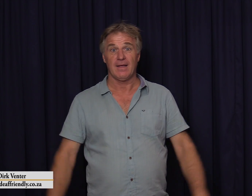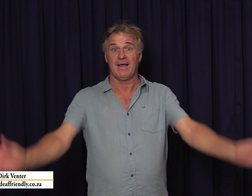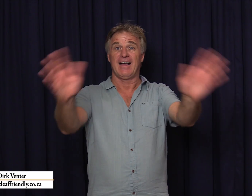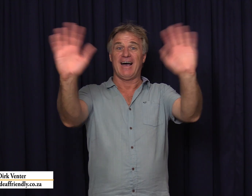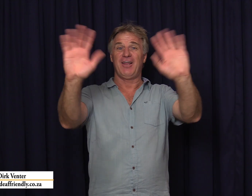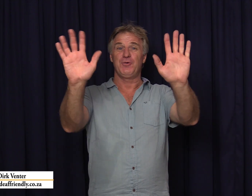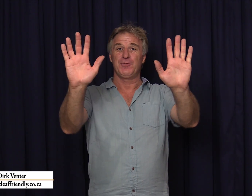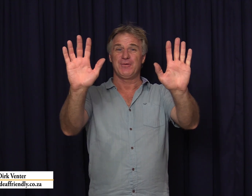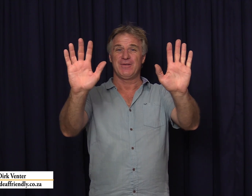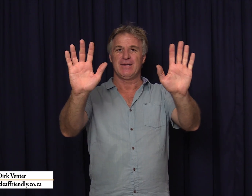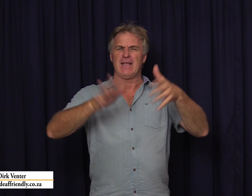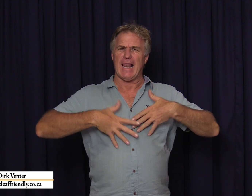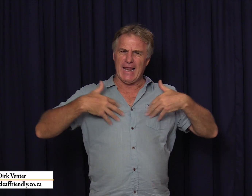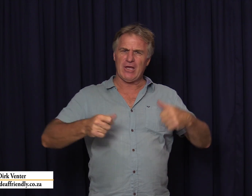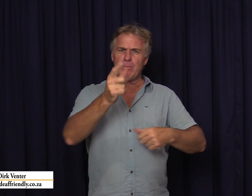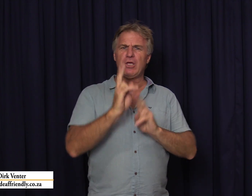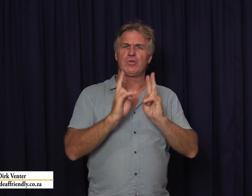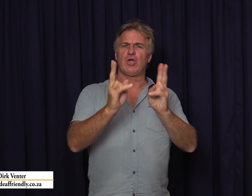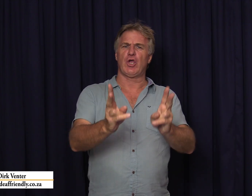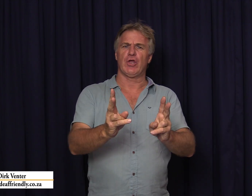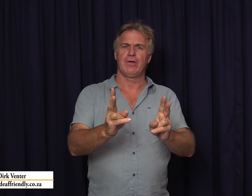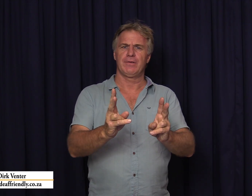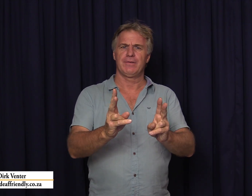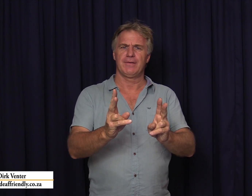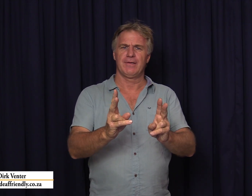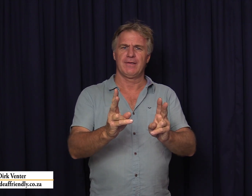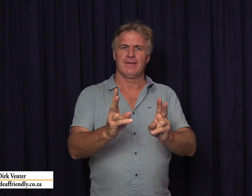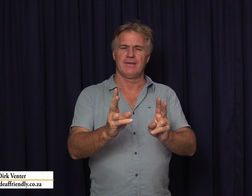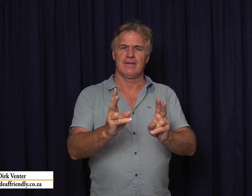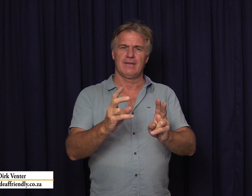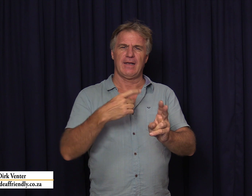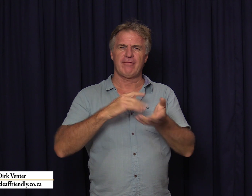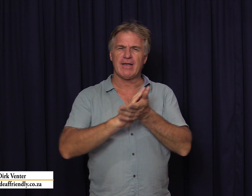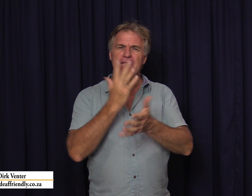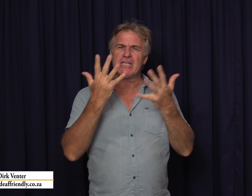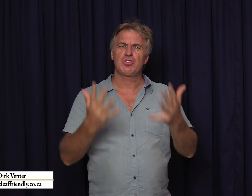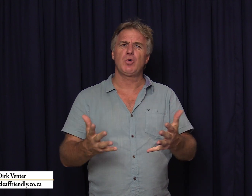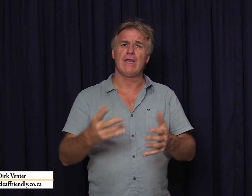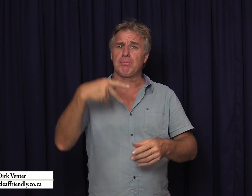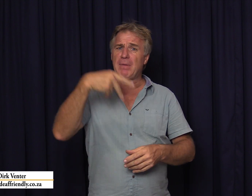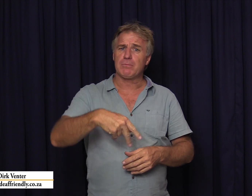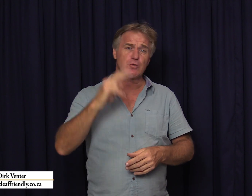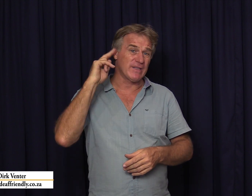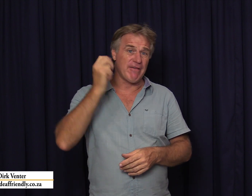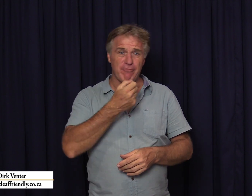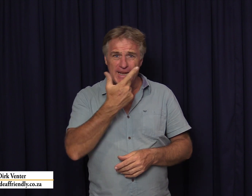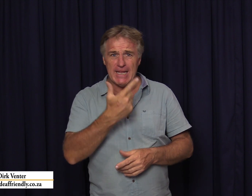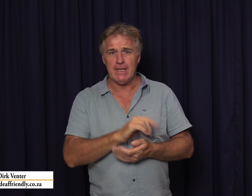PADMOS Hallo, lekker om by jou te kuier. Ek waardeer so dat PADMOS VIR DEF VRIENDIE